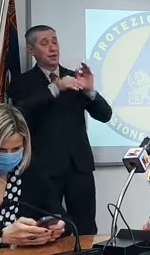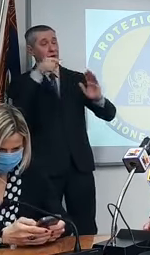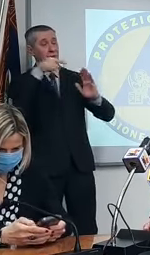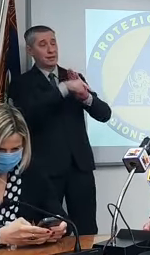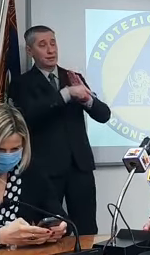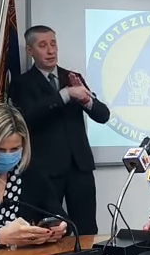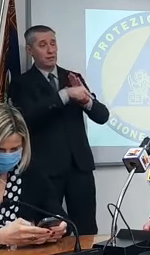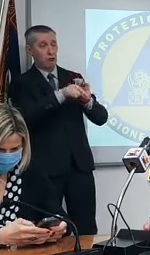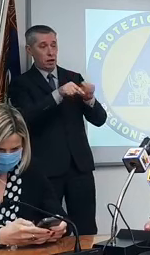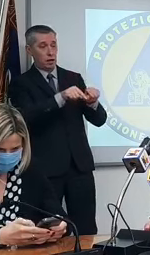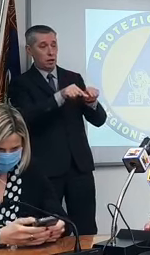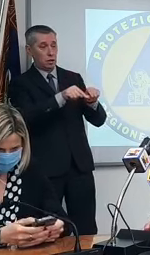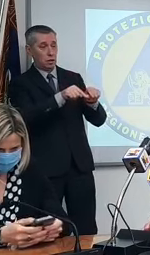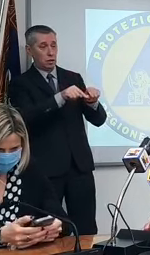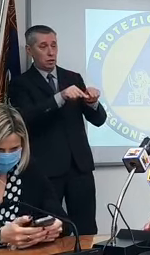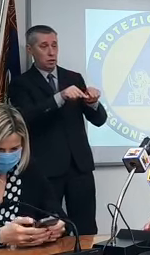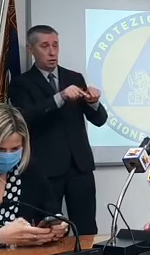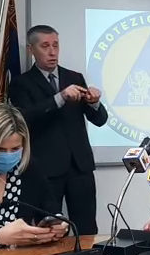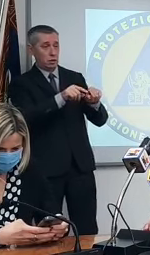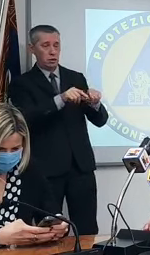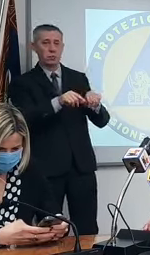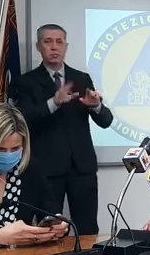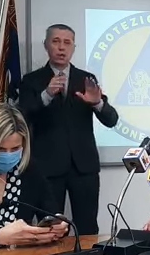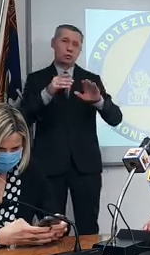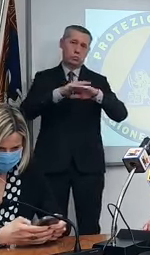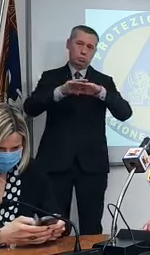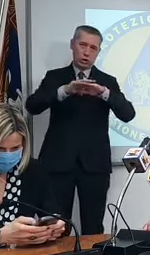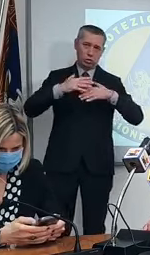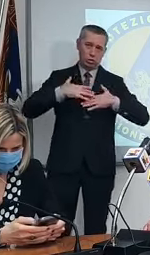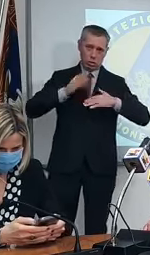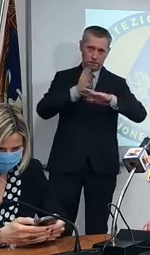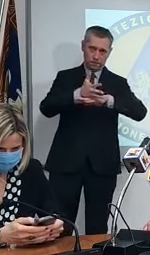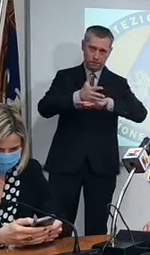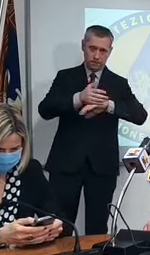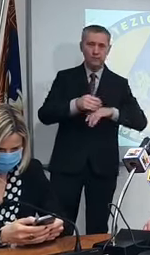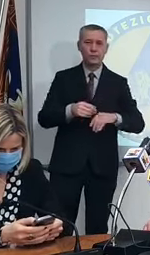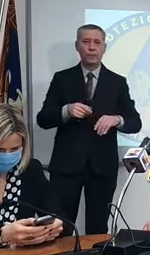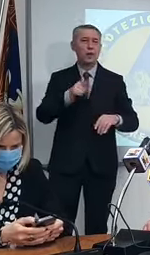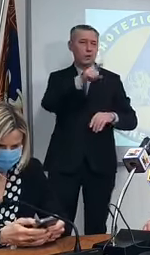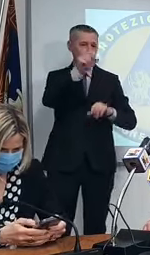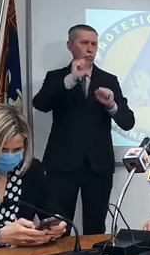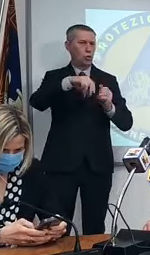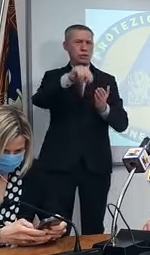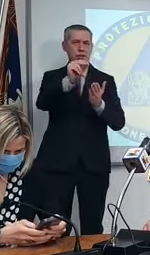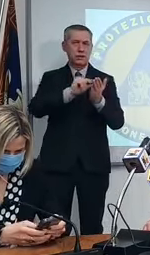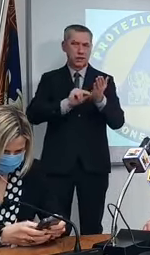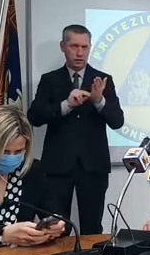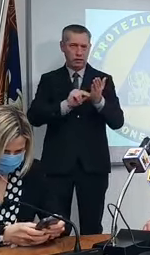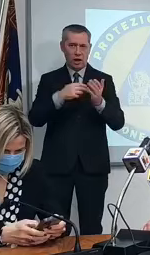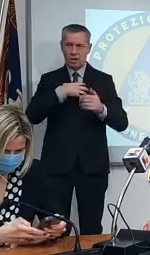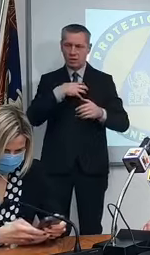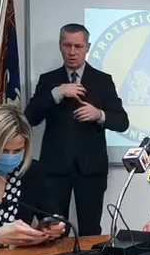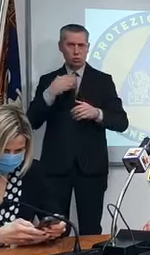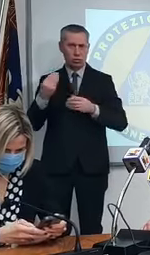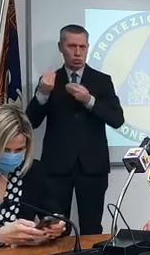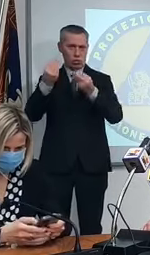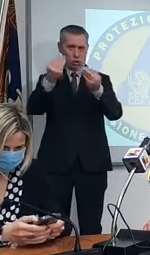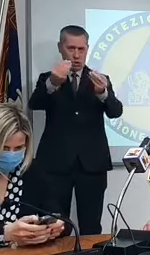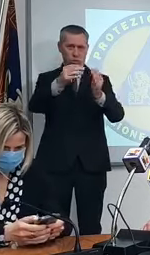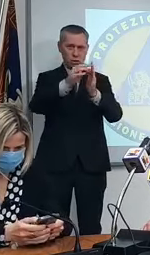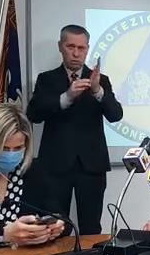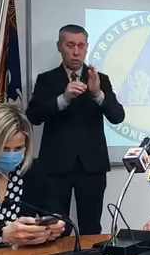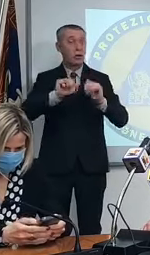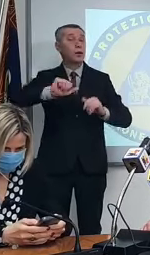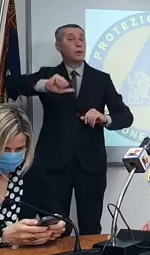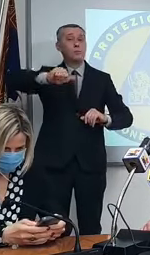evitare un po' le terapie guardi mi perdoni intanto siamo se lo potete scrivere adesso l'assessore vi dà il dato siamo i primi in Italia per l